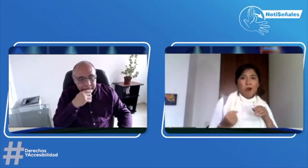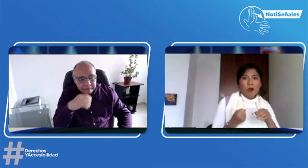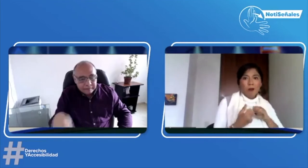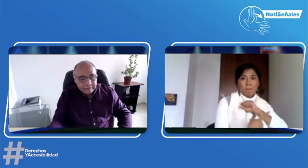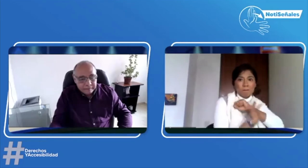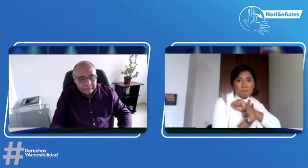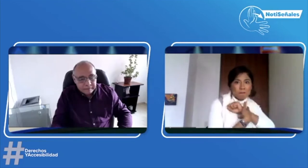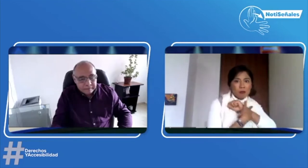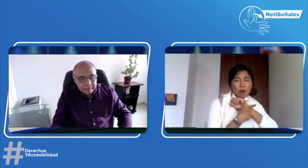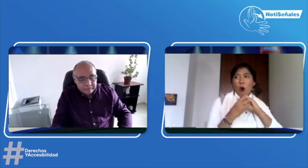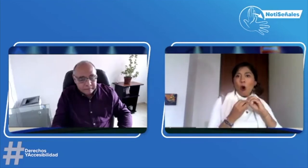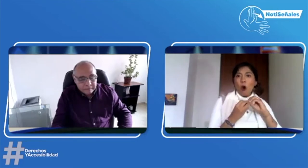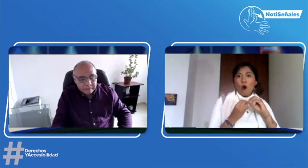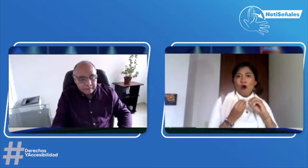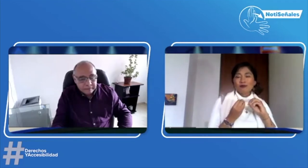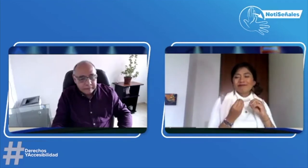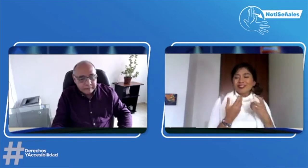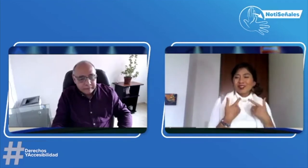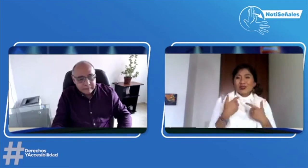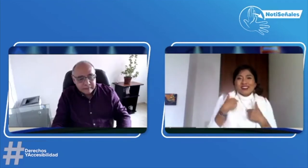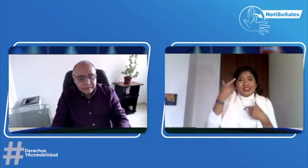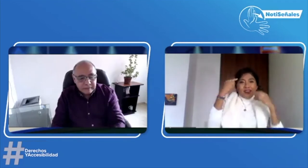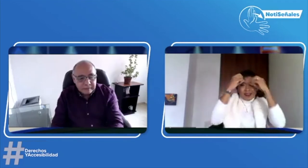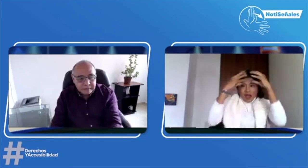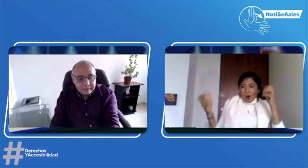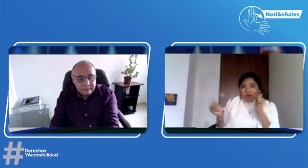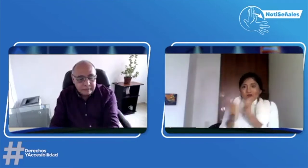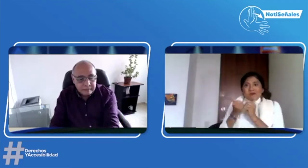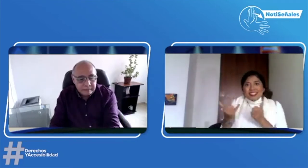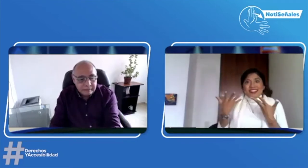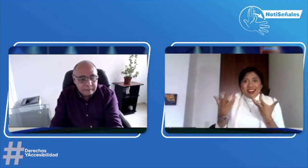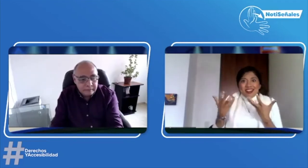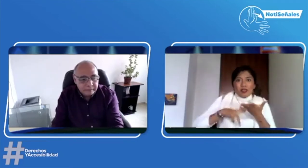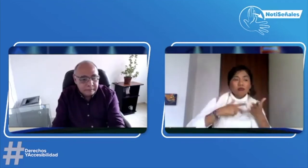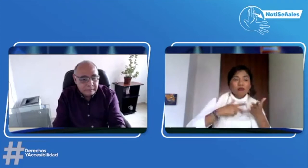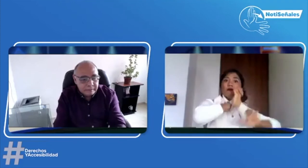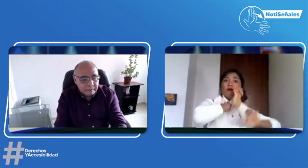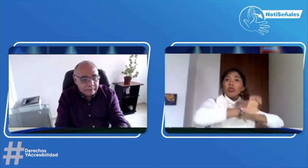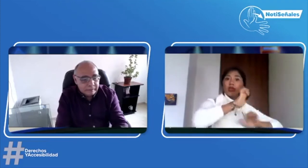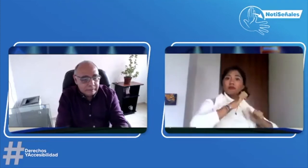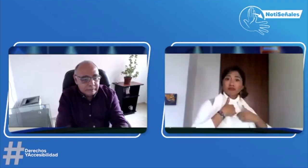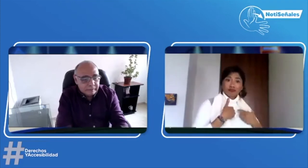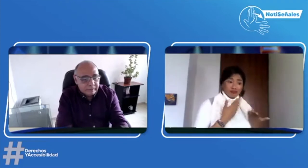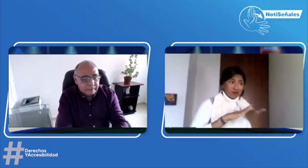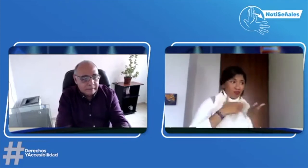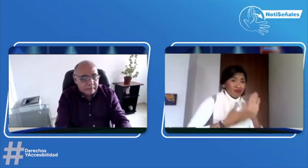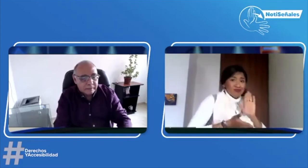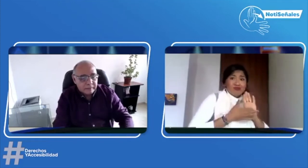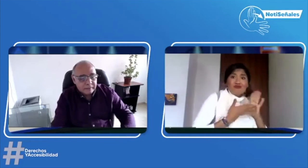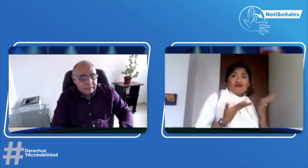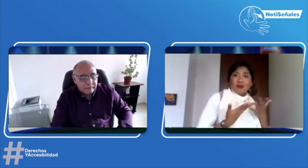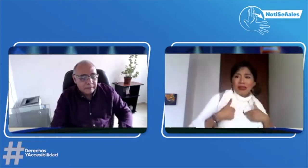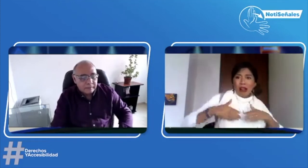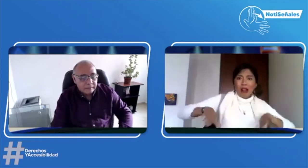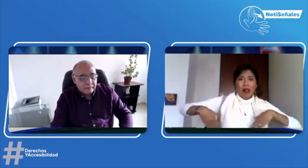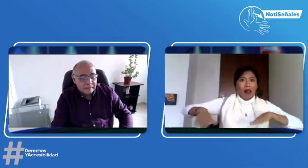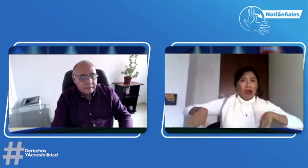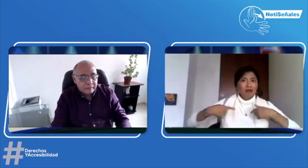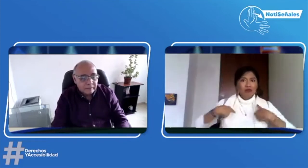votos realmente estaban mal contados. Había sido yo o quién había sido el culpable. Yo quería tener en ese momento un intérprete para